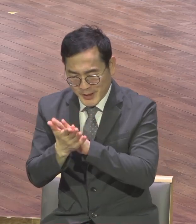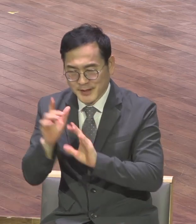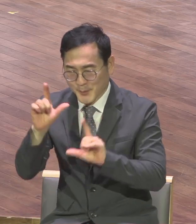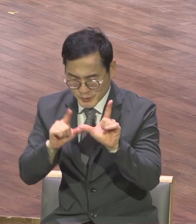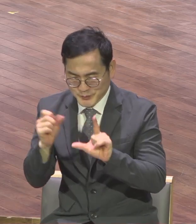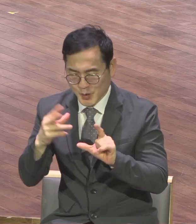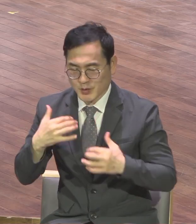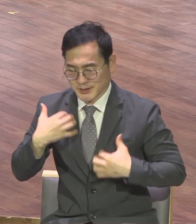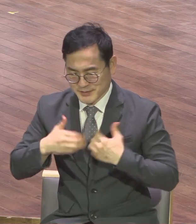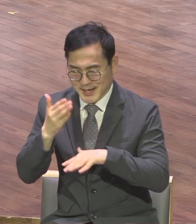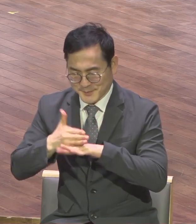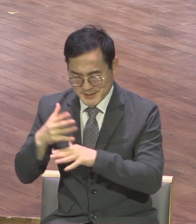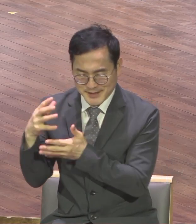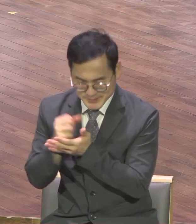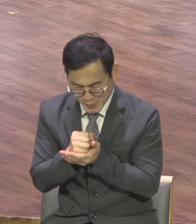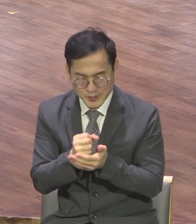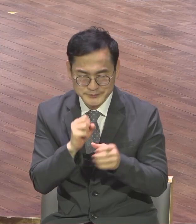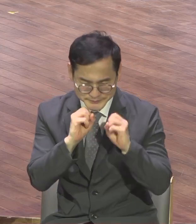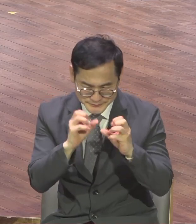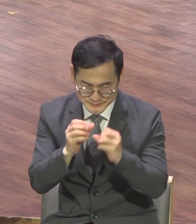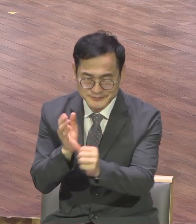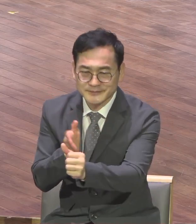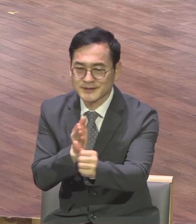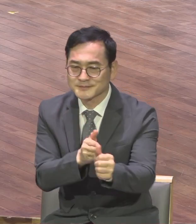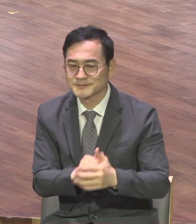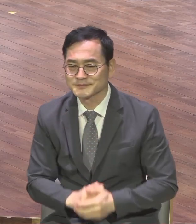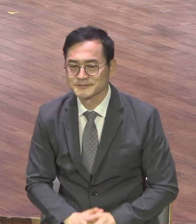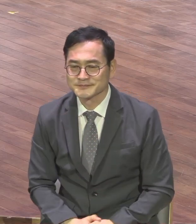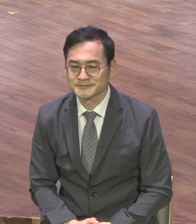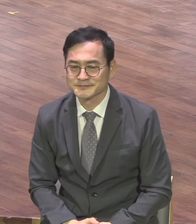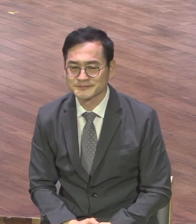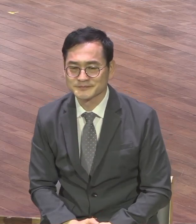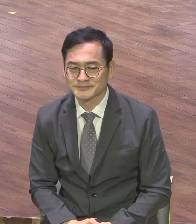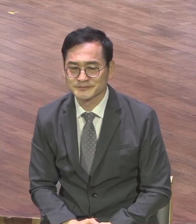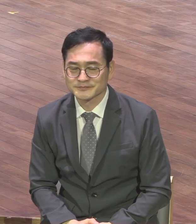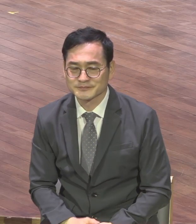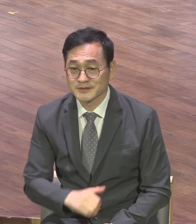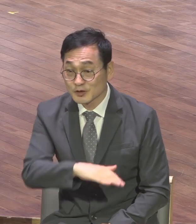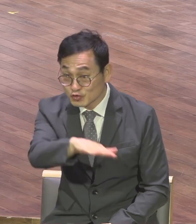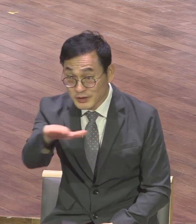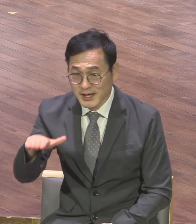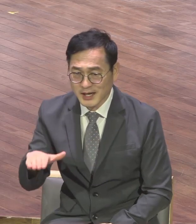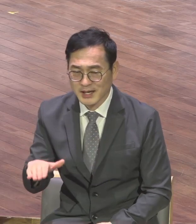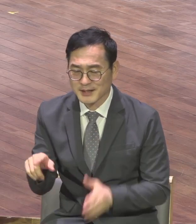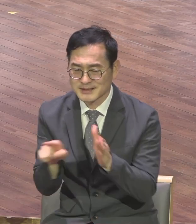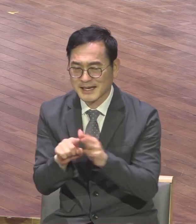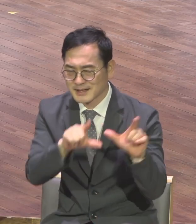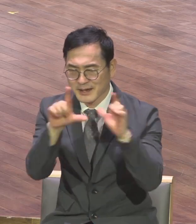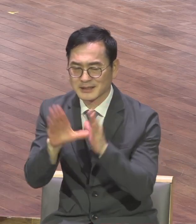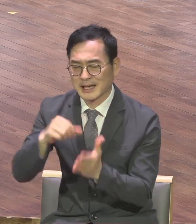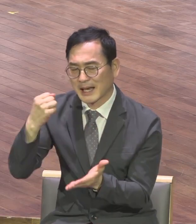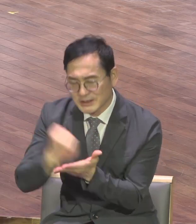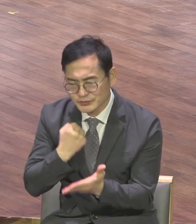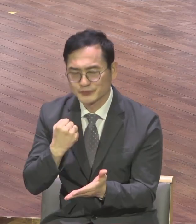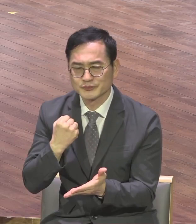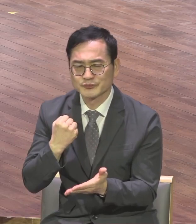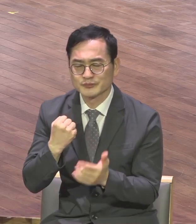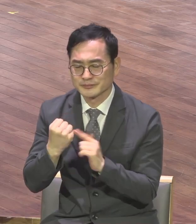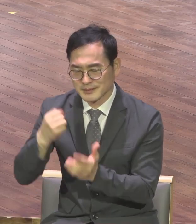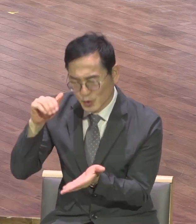우리가 놓치면 될 것이 뭐요 아쉬움 아쉬움 그걸 남기는 거예요 그때 내가 전해줘야 되는데